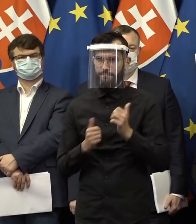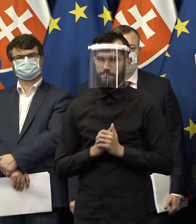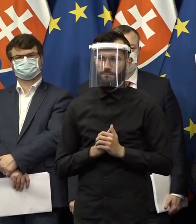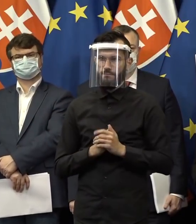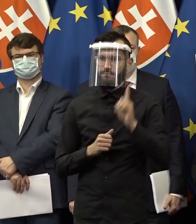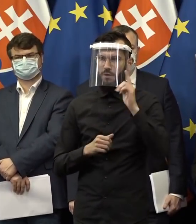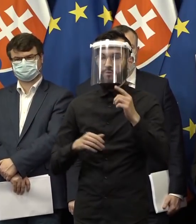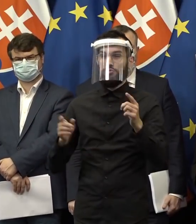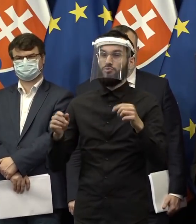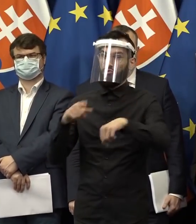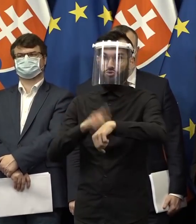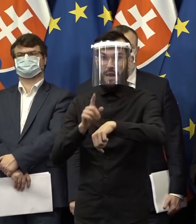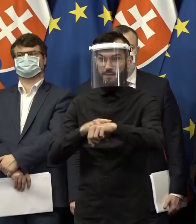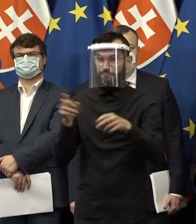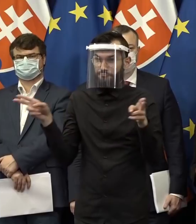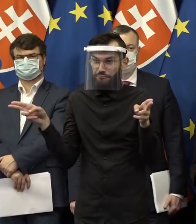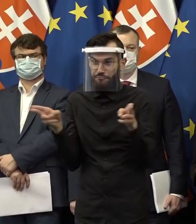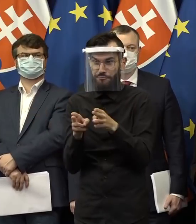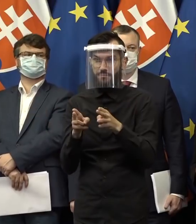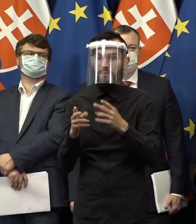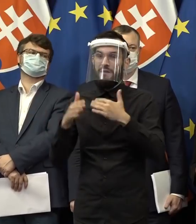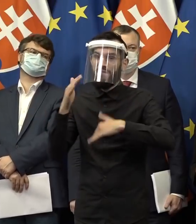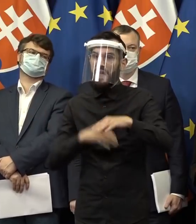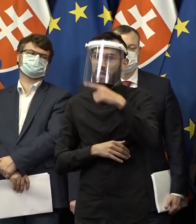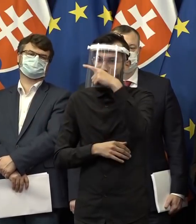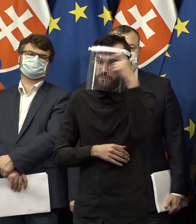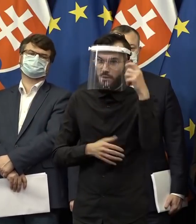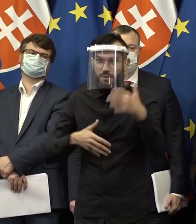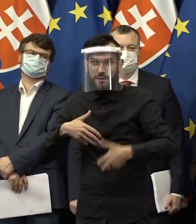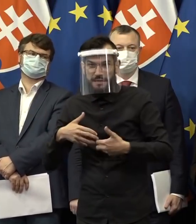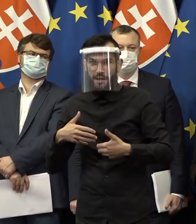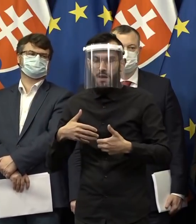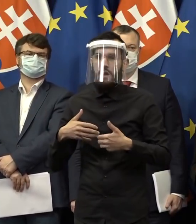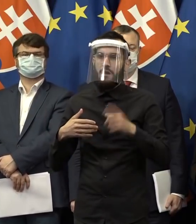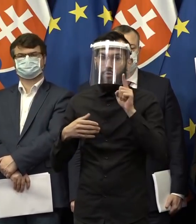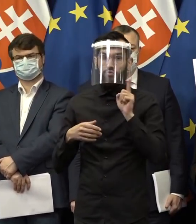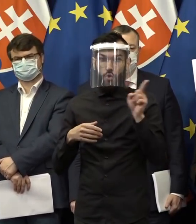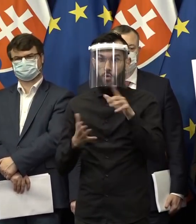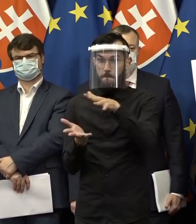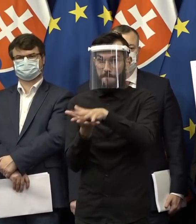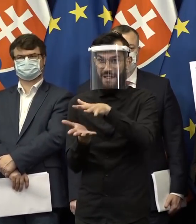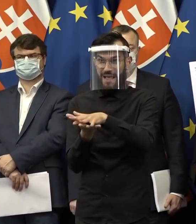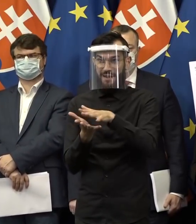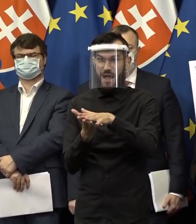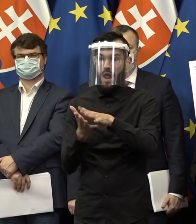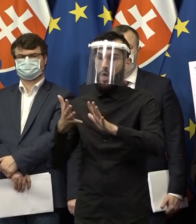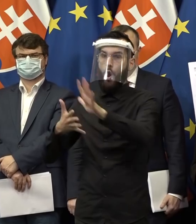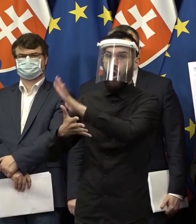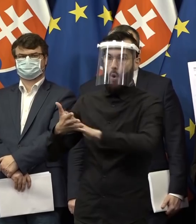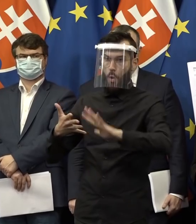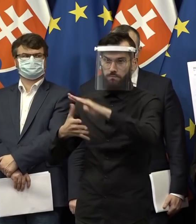výrazne menej času, výrazne viacej stresu, predkladáme materiál, ktorý nie len rozsahom, ale aj obsahom je